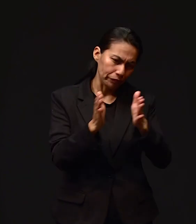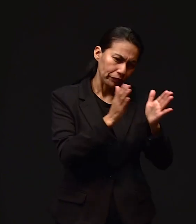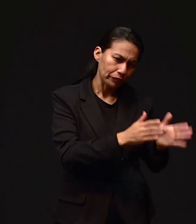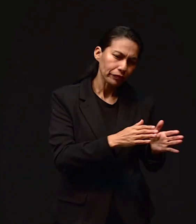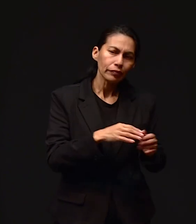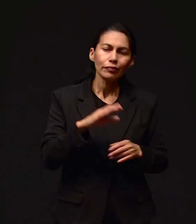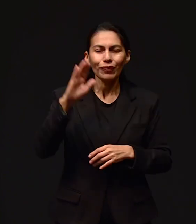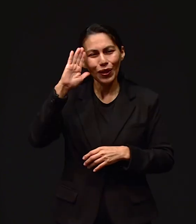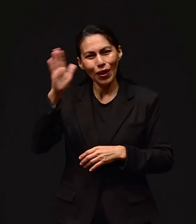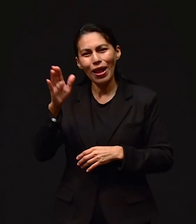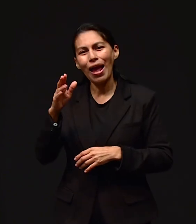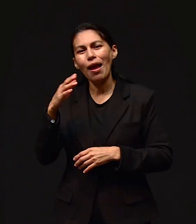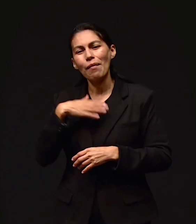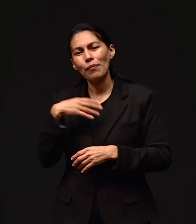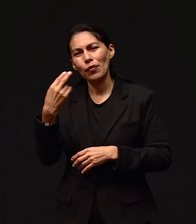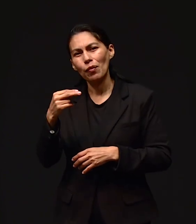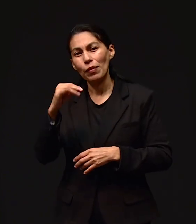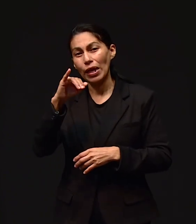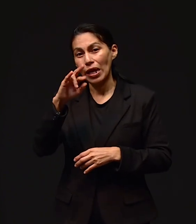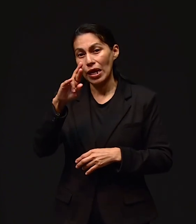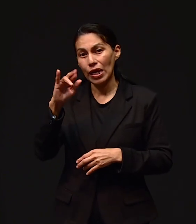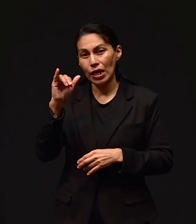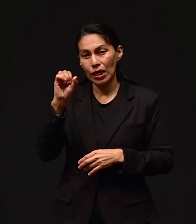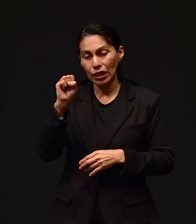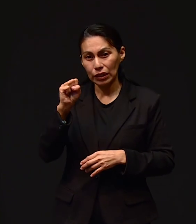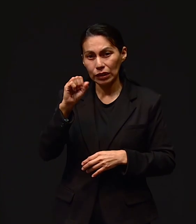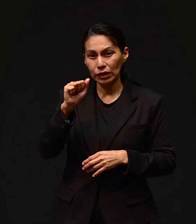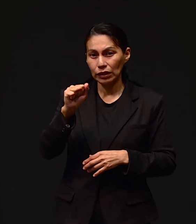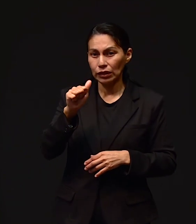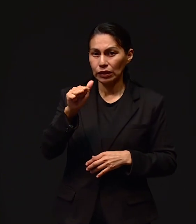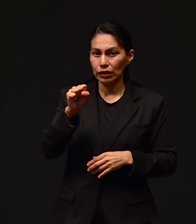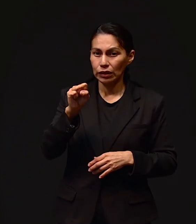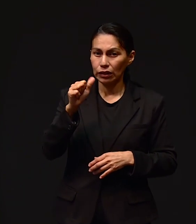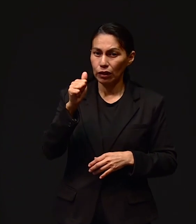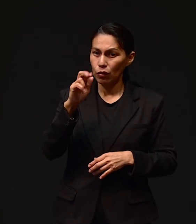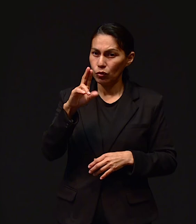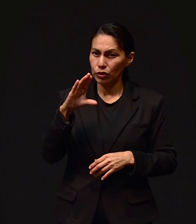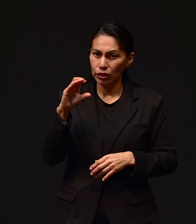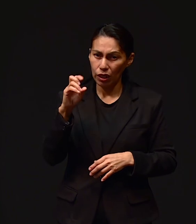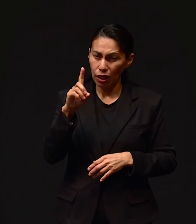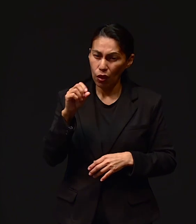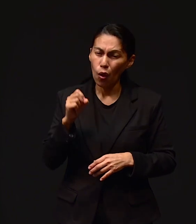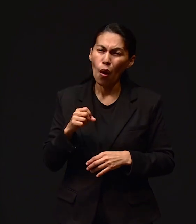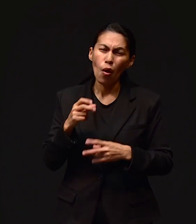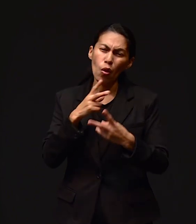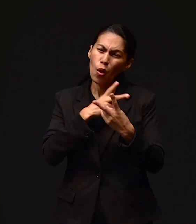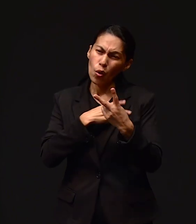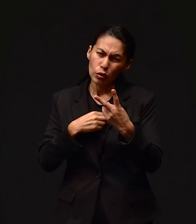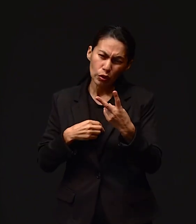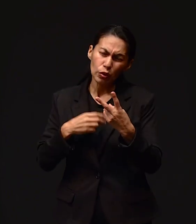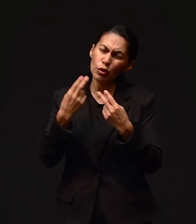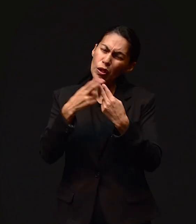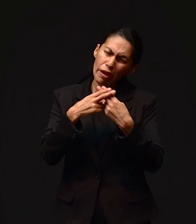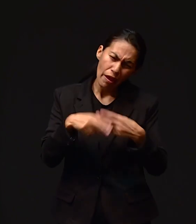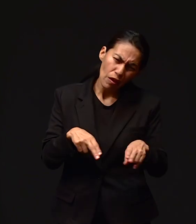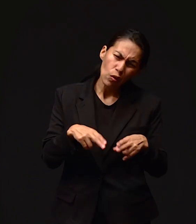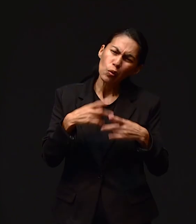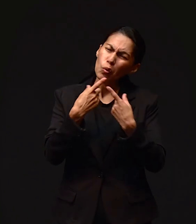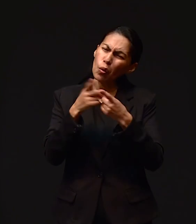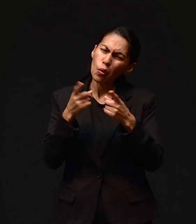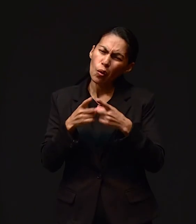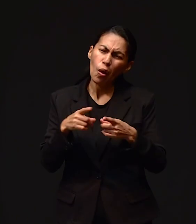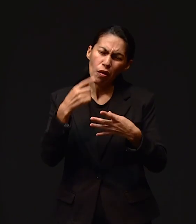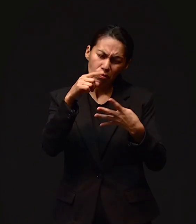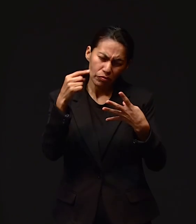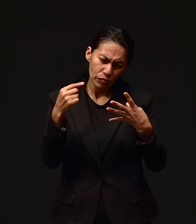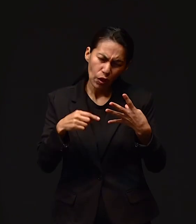Salcedo Necesito oración por mí Por mis hijos y nietas Estaremos también orando por ti Por toda